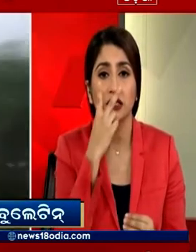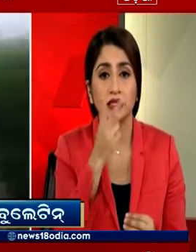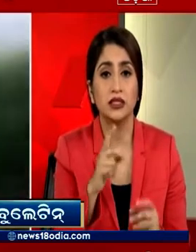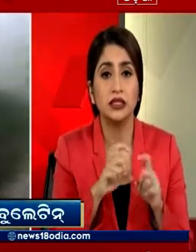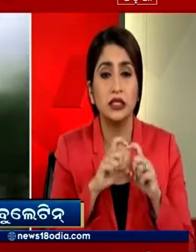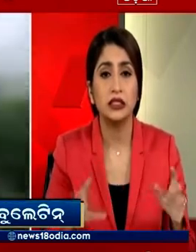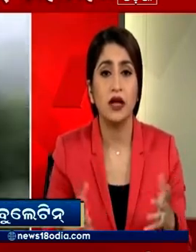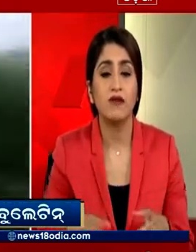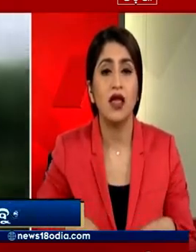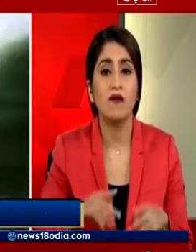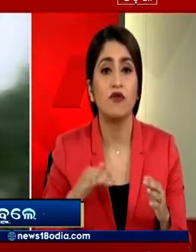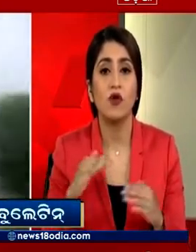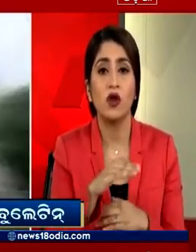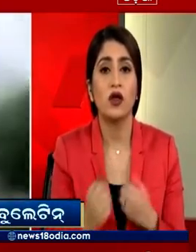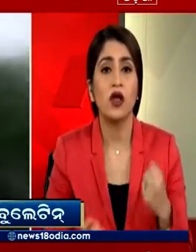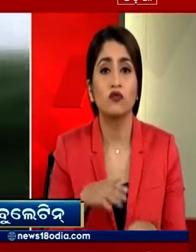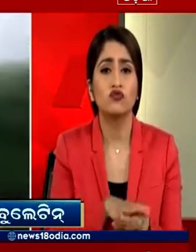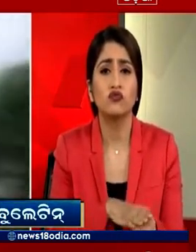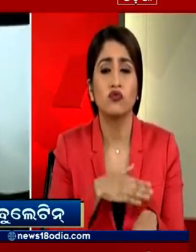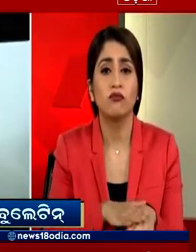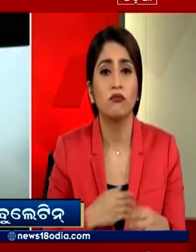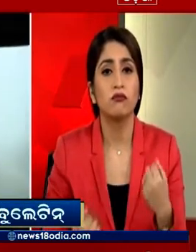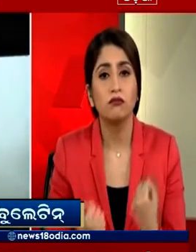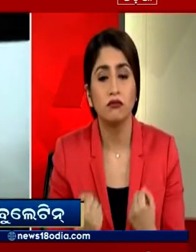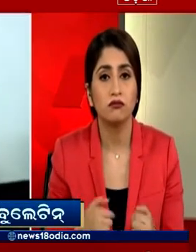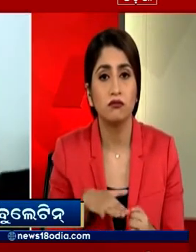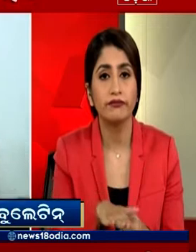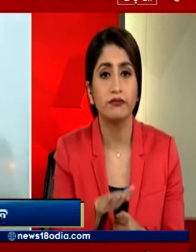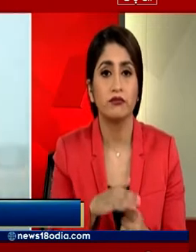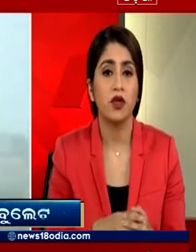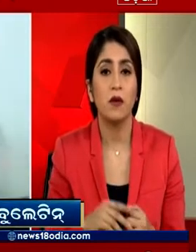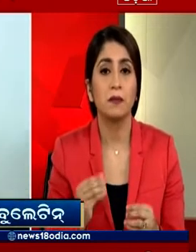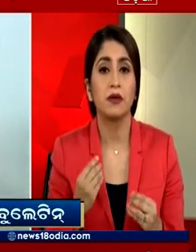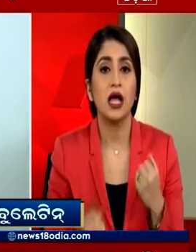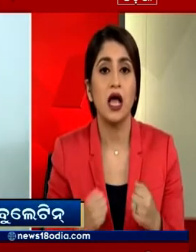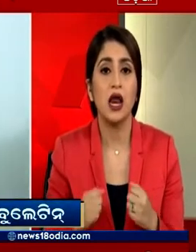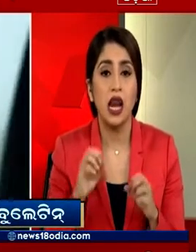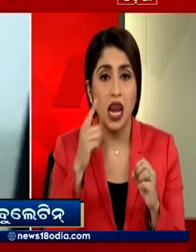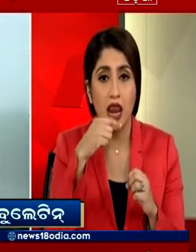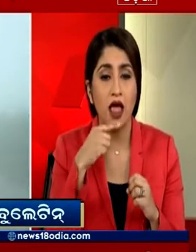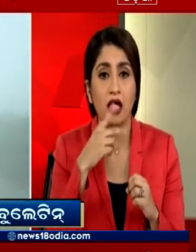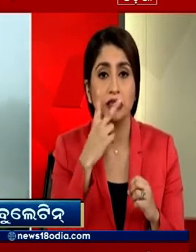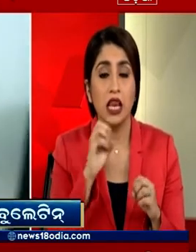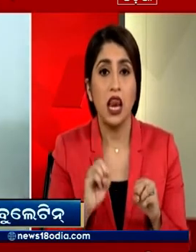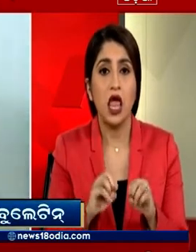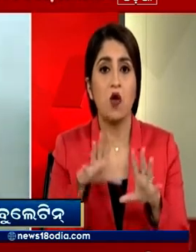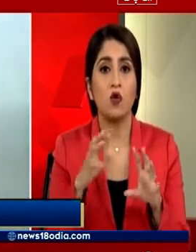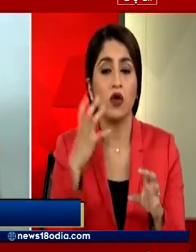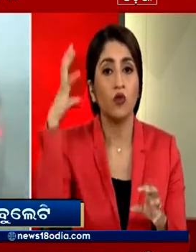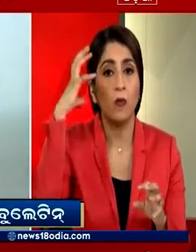से हाईवे पर गाड़ी चलाने वाले लोगों को दिक्कते हो रही है लोग दिन में ही गाड़ियों की हेडलाइट चला कर एक जगा